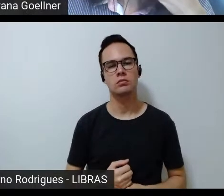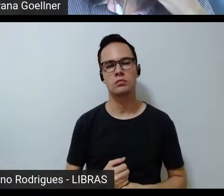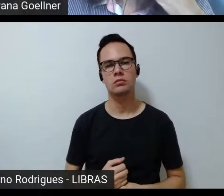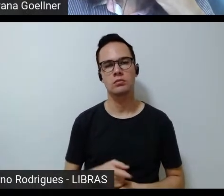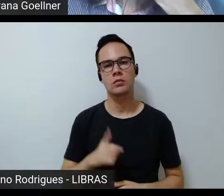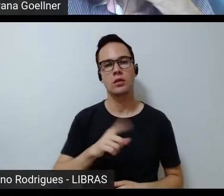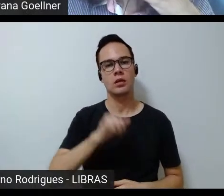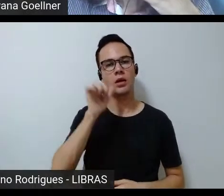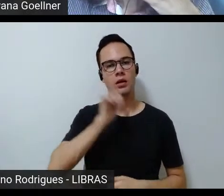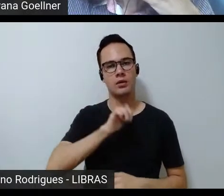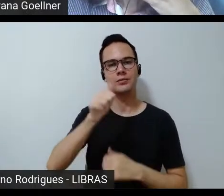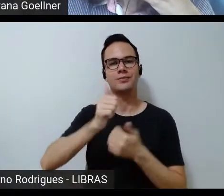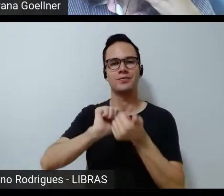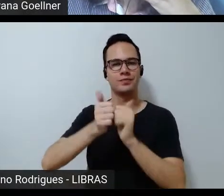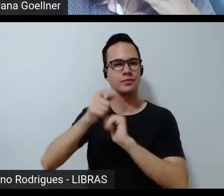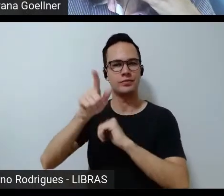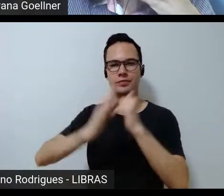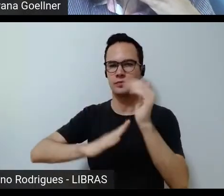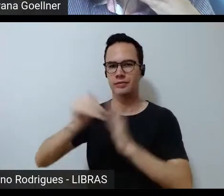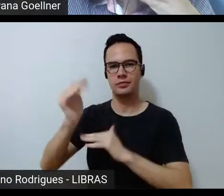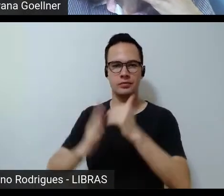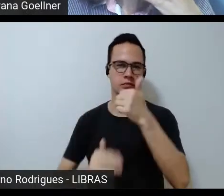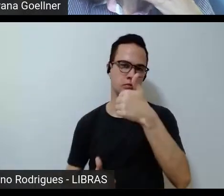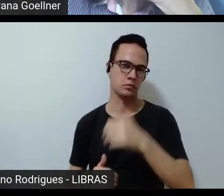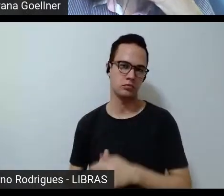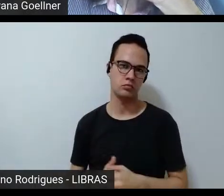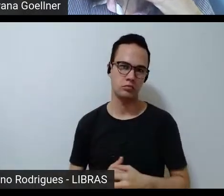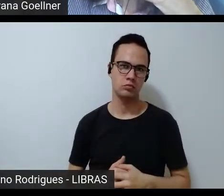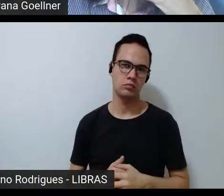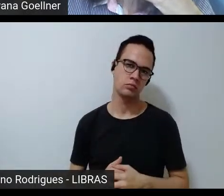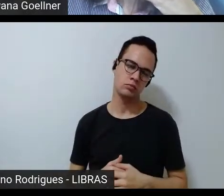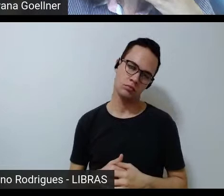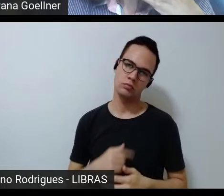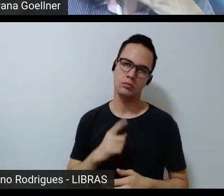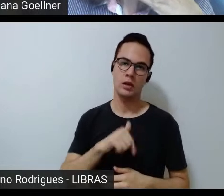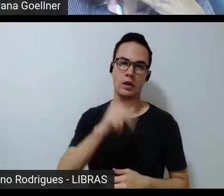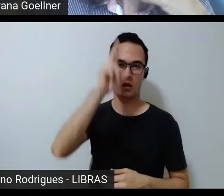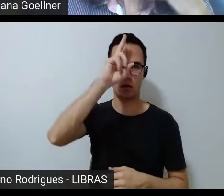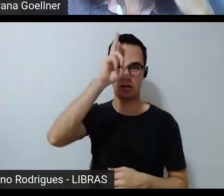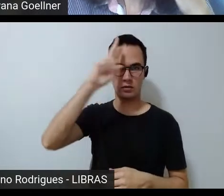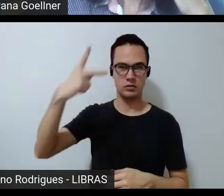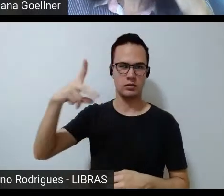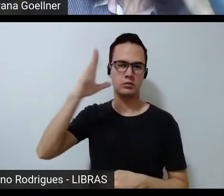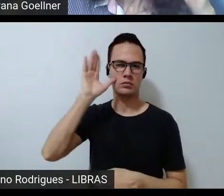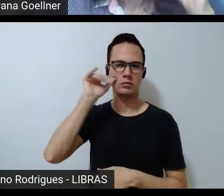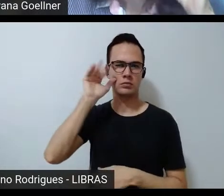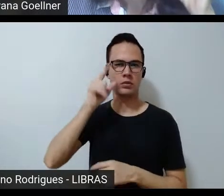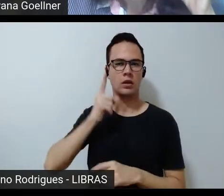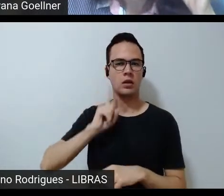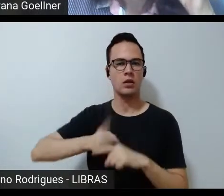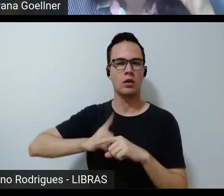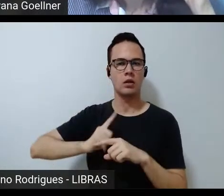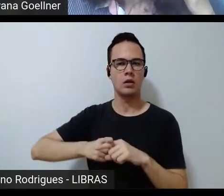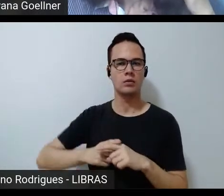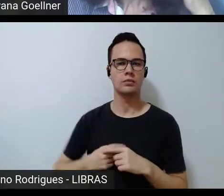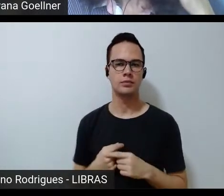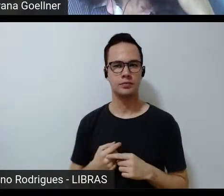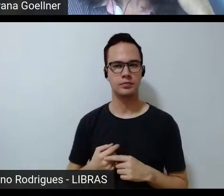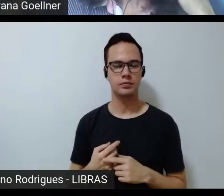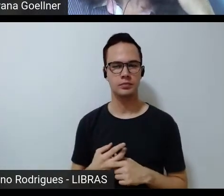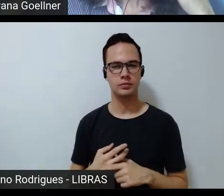era uma grande atleta. e a história da Irenice é muito curiosa porque se ela